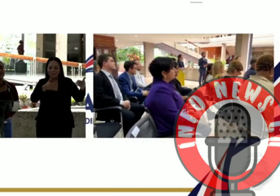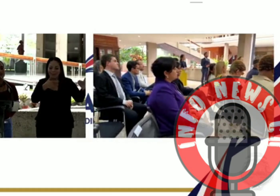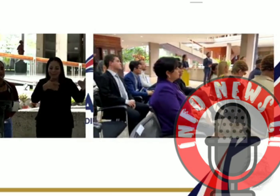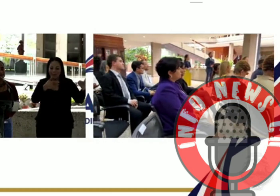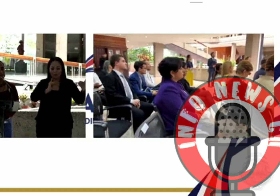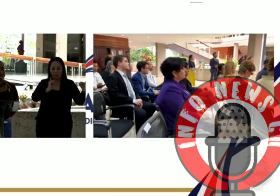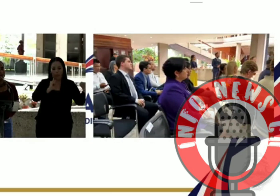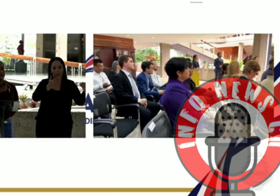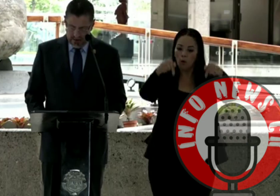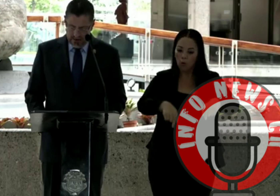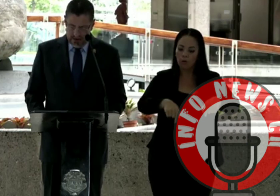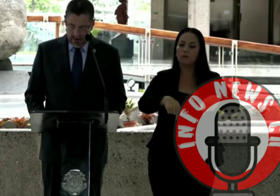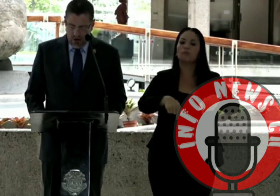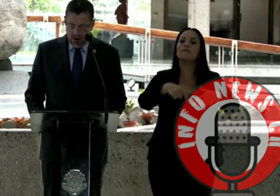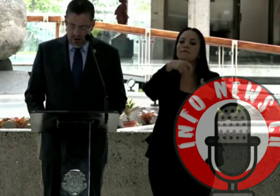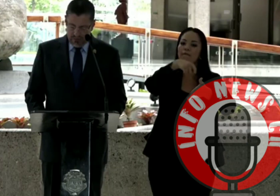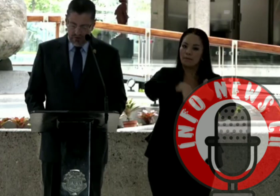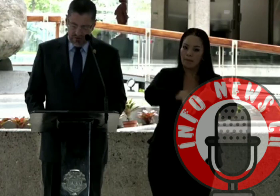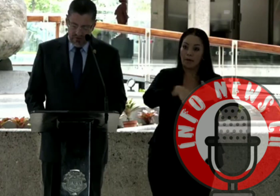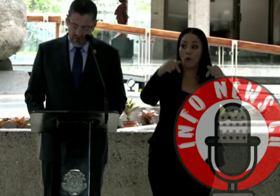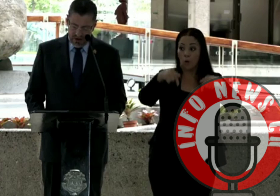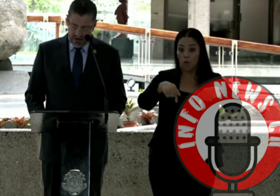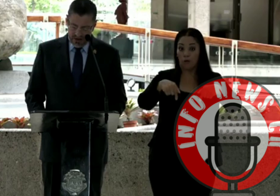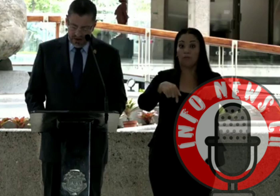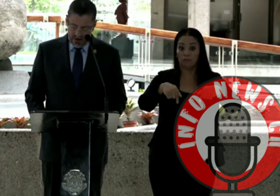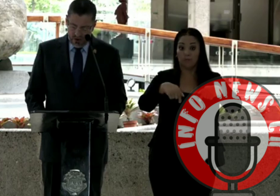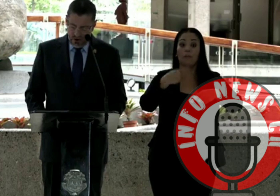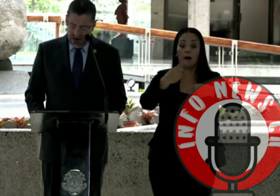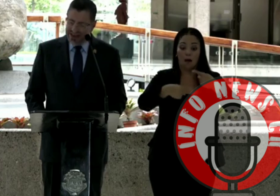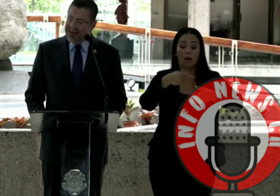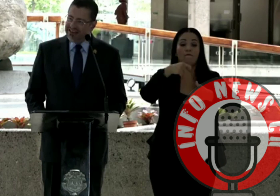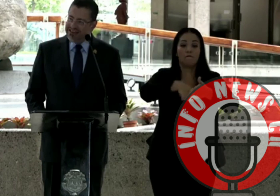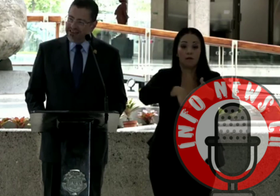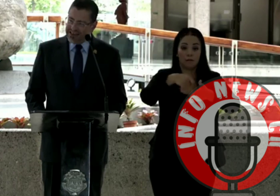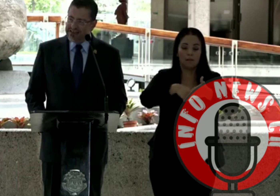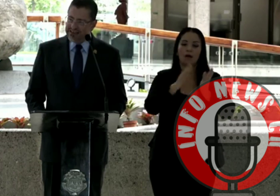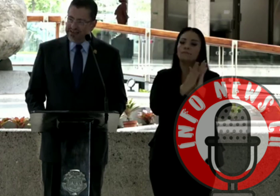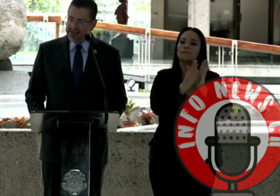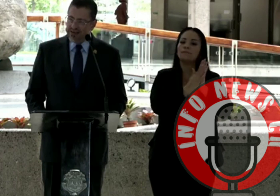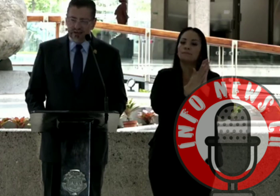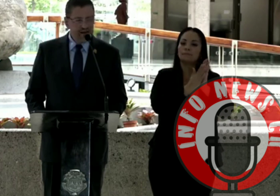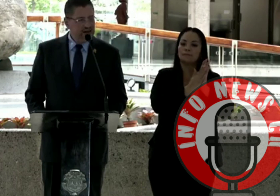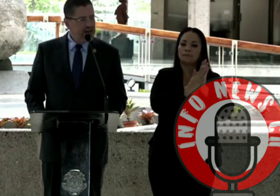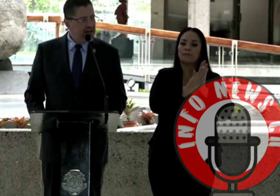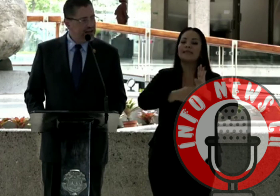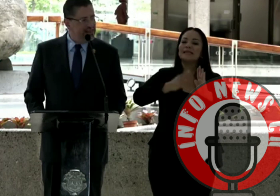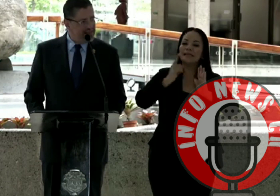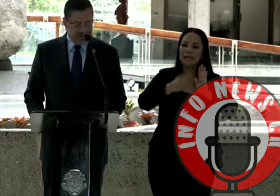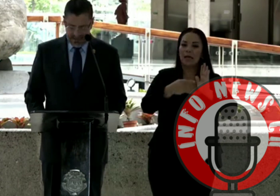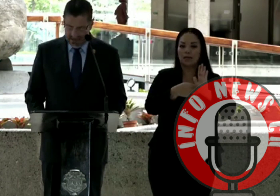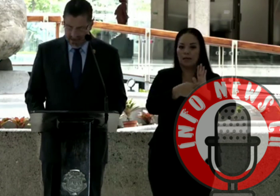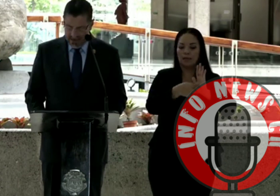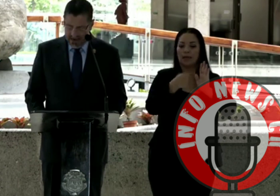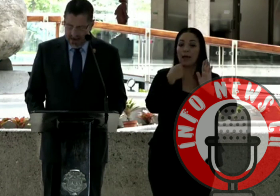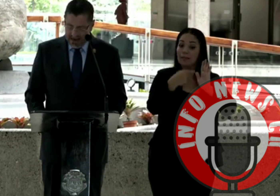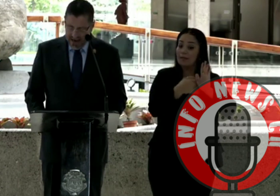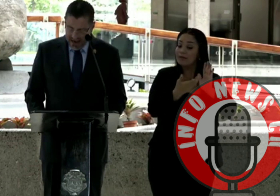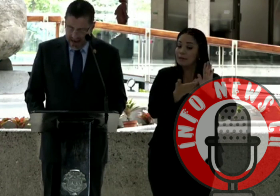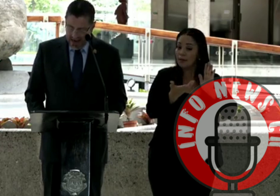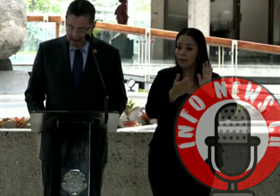Costa Rica diferente. Hoy vamos a firmar una directriz que dice